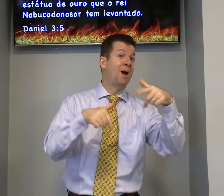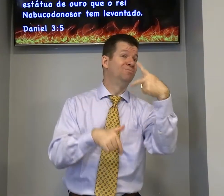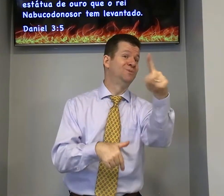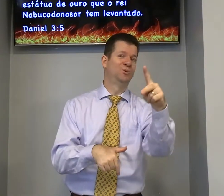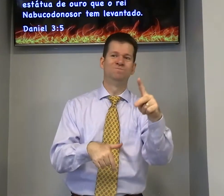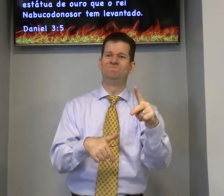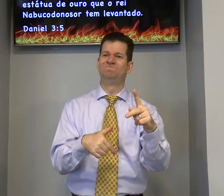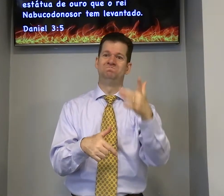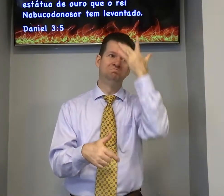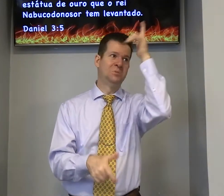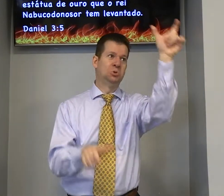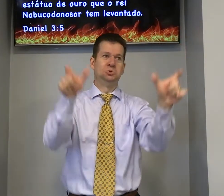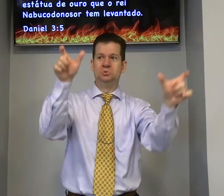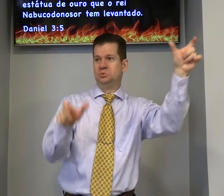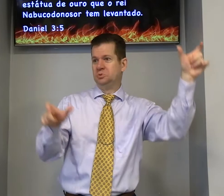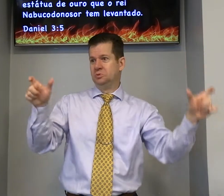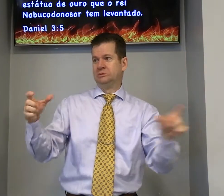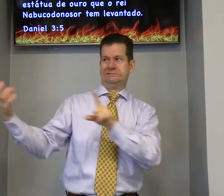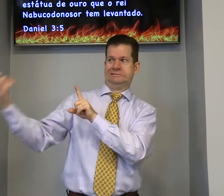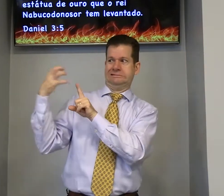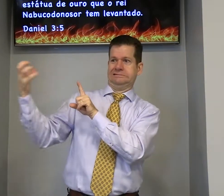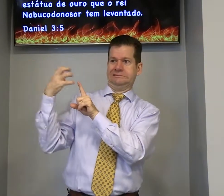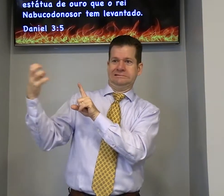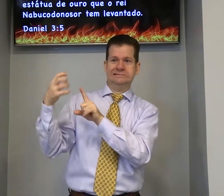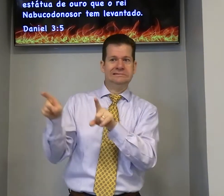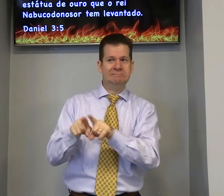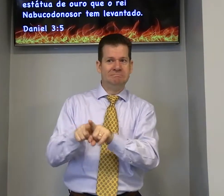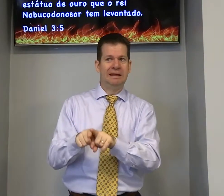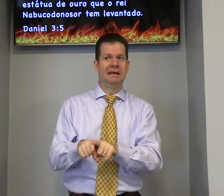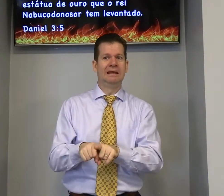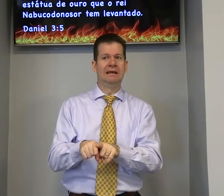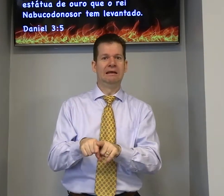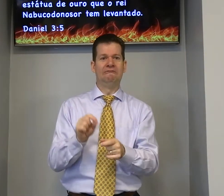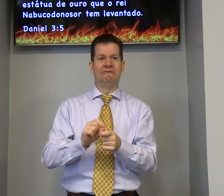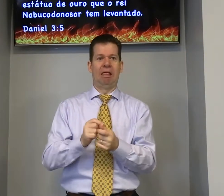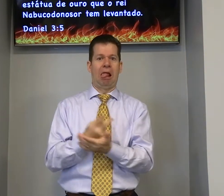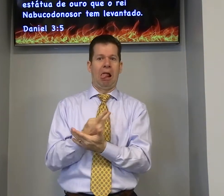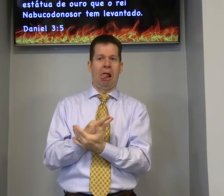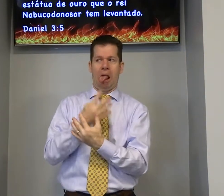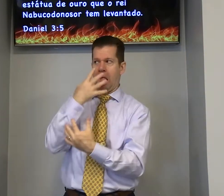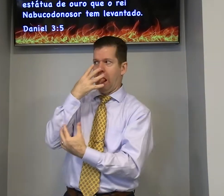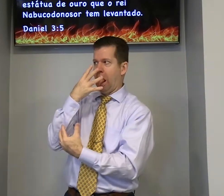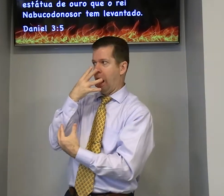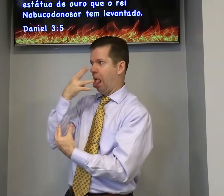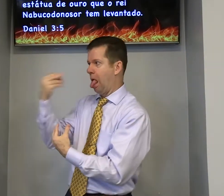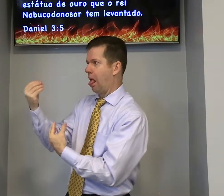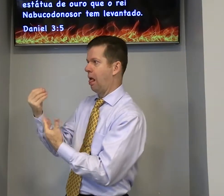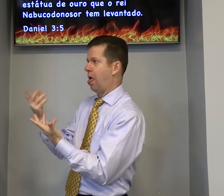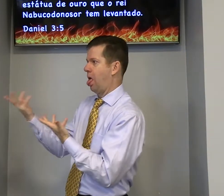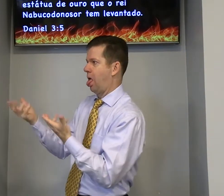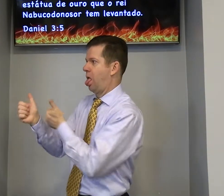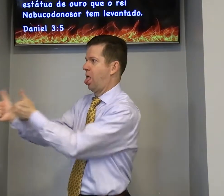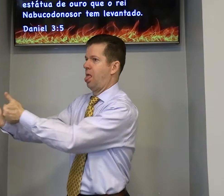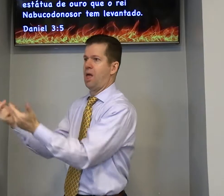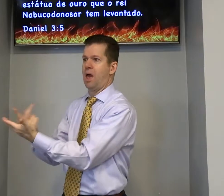Ou no seu trabalho, tem pessoas que dá pressão a você, que taca você. E às vezes você